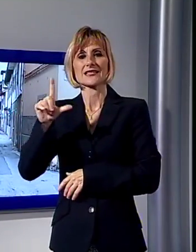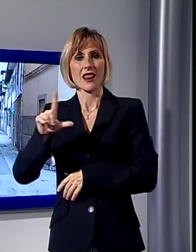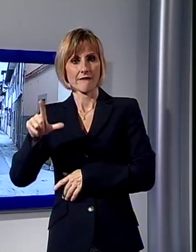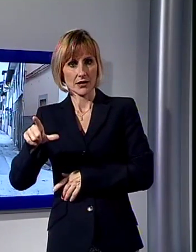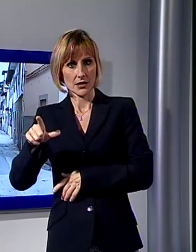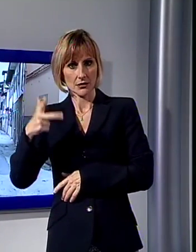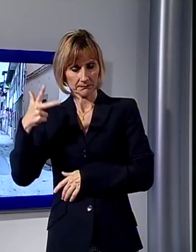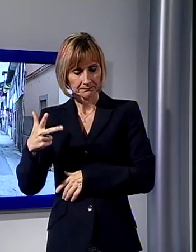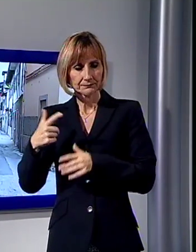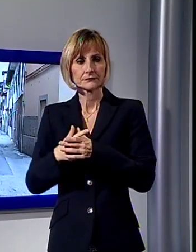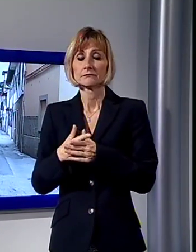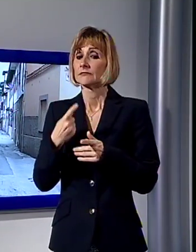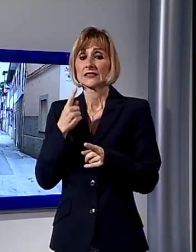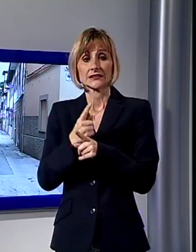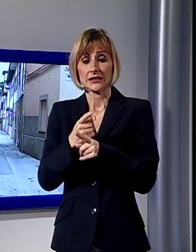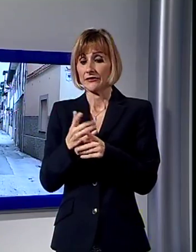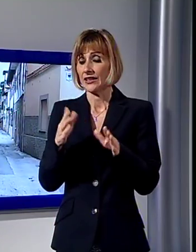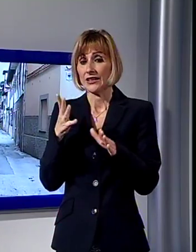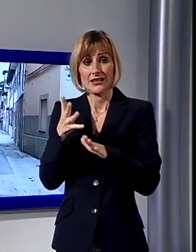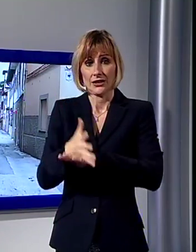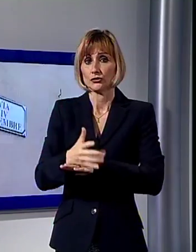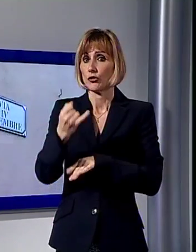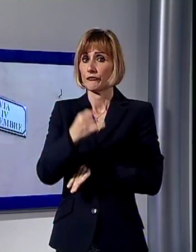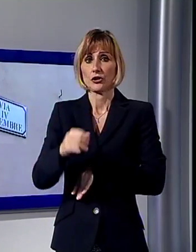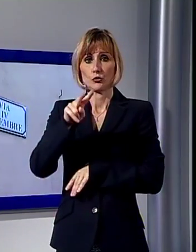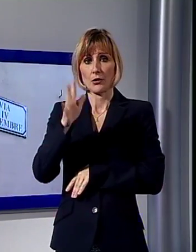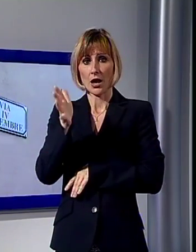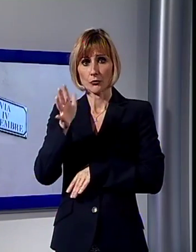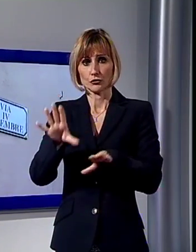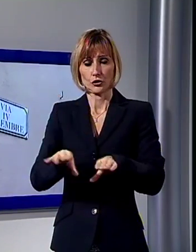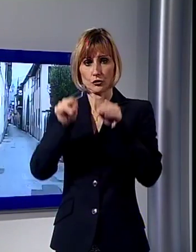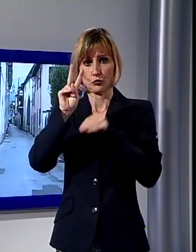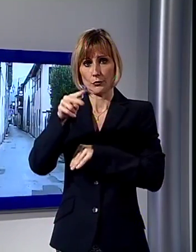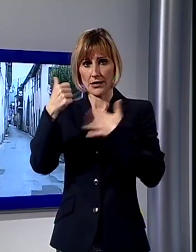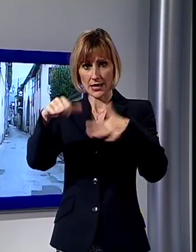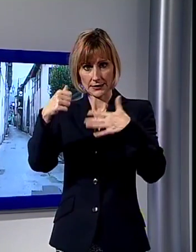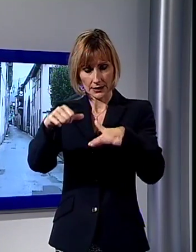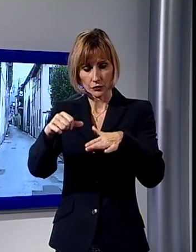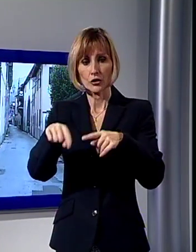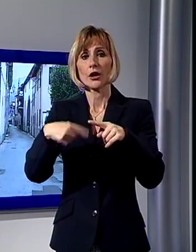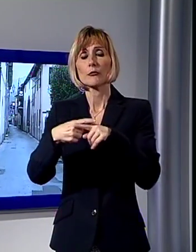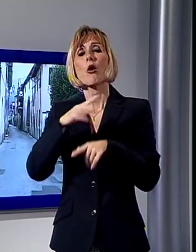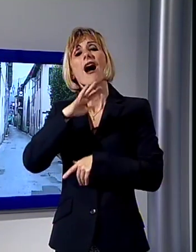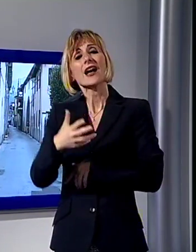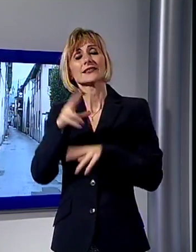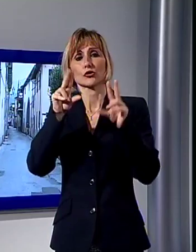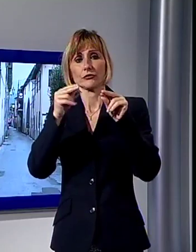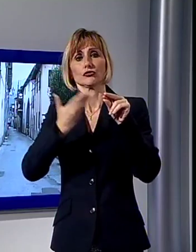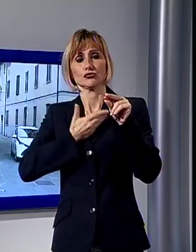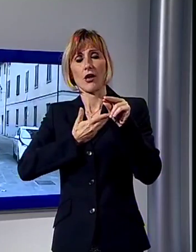prevista per fine 2015-inizio 2016, insieme ad altre novità che vedono allargarsi sia l'area pedonale urbana che